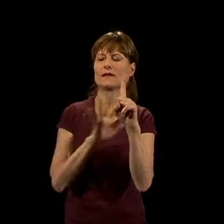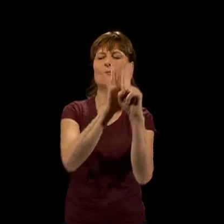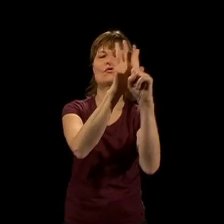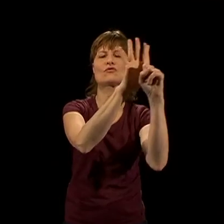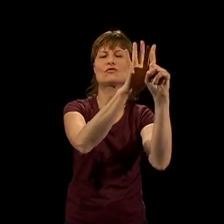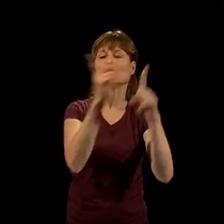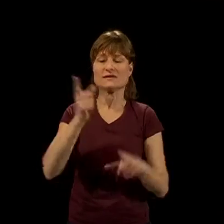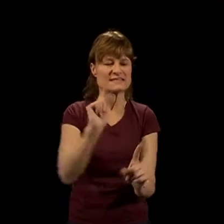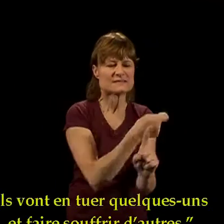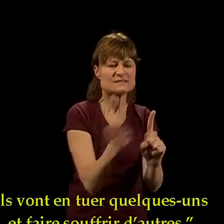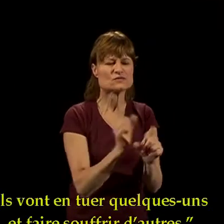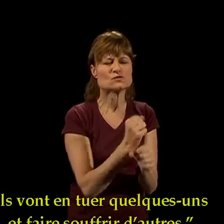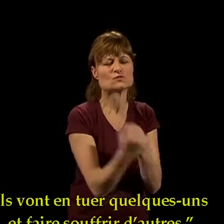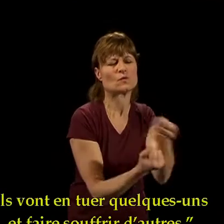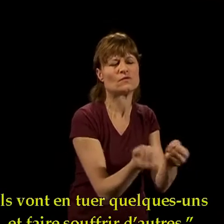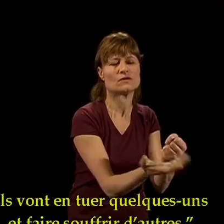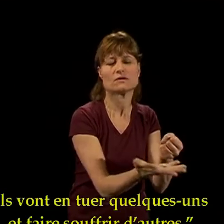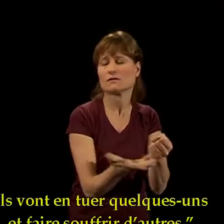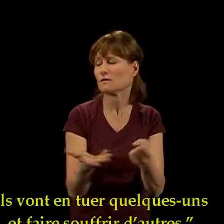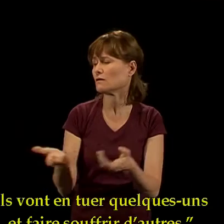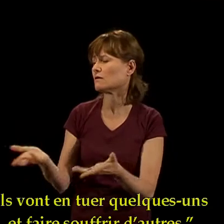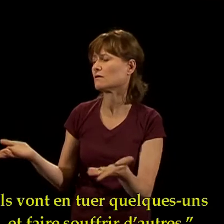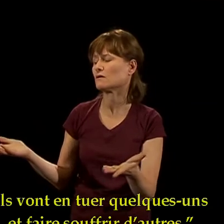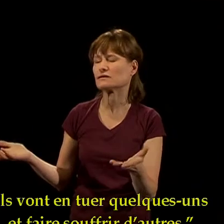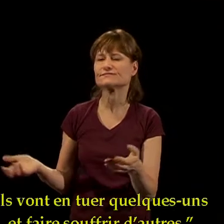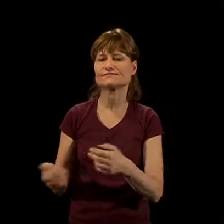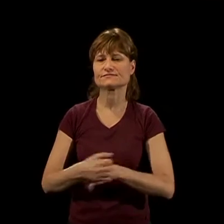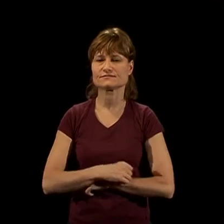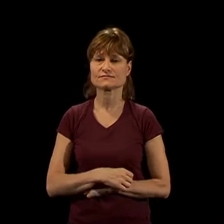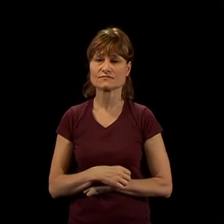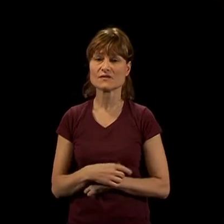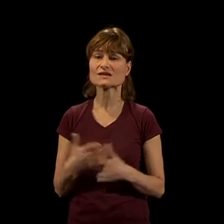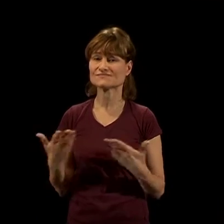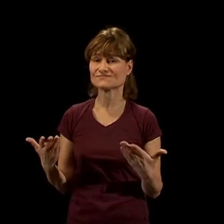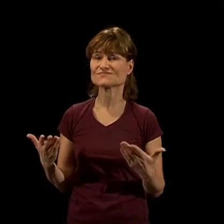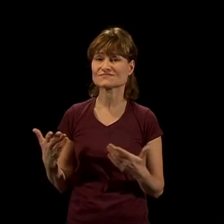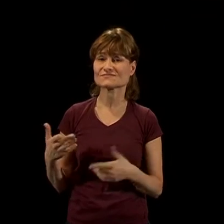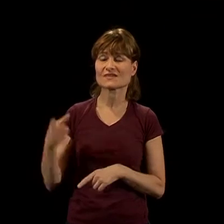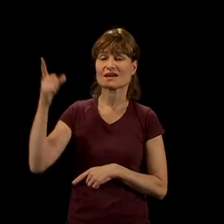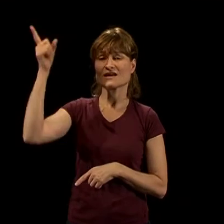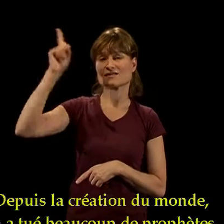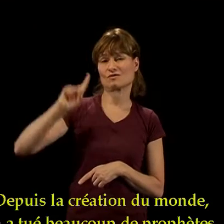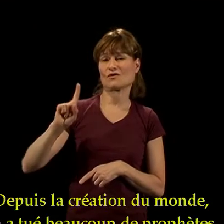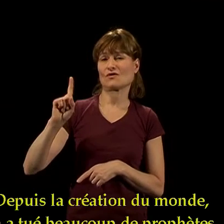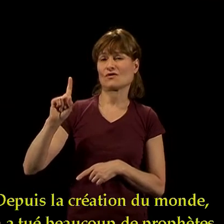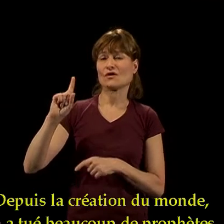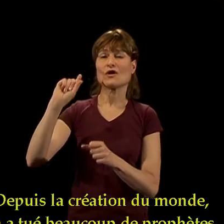» vont en tuer quelques-uns et faire souffrir d'autres. Depuis la création du monde,